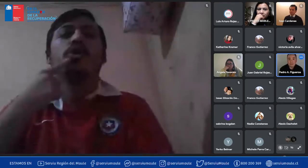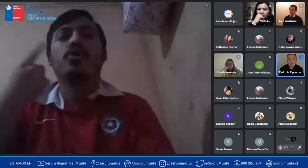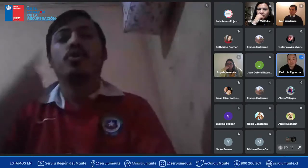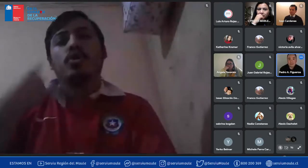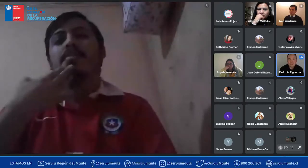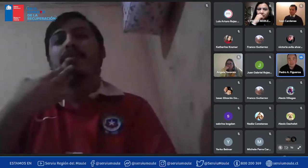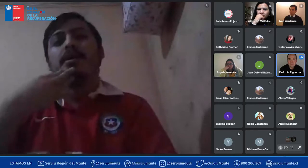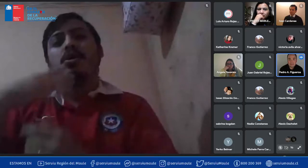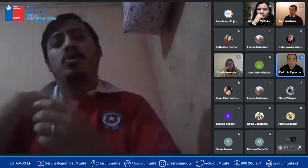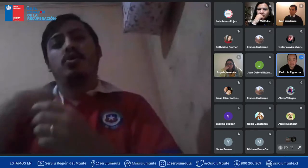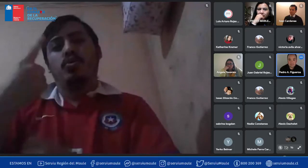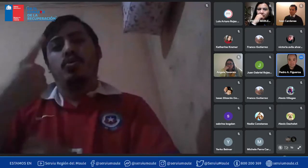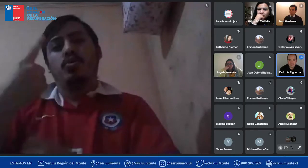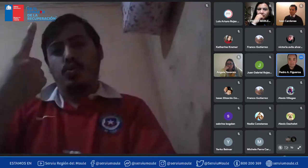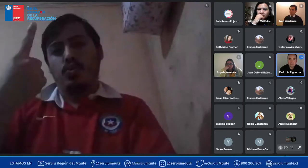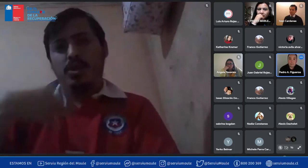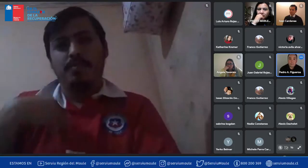mi esposa igual que yo somos sordos